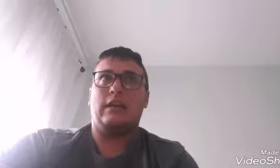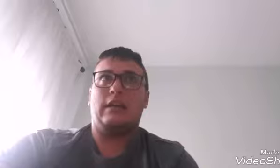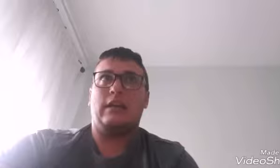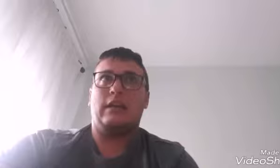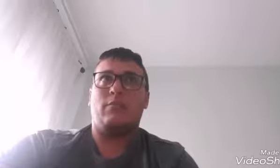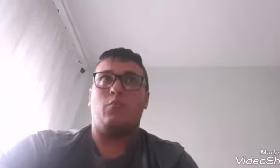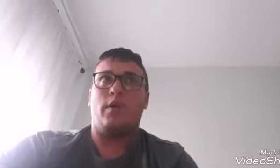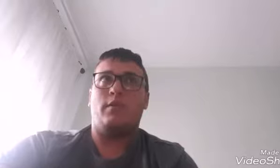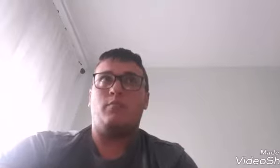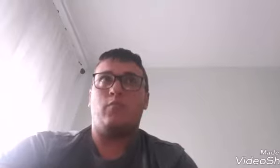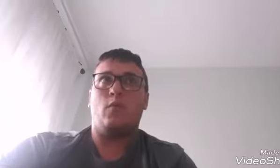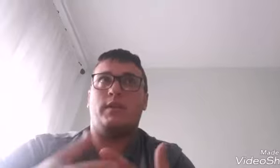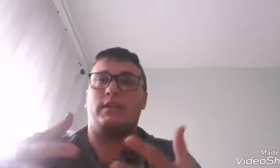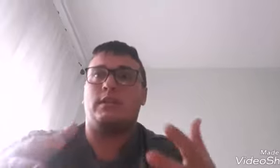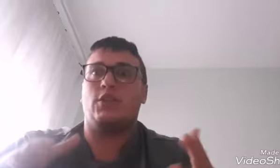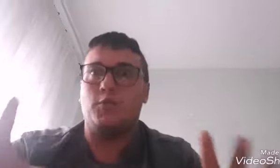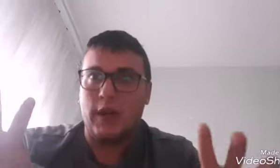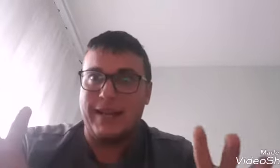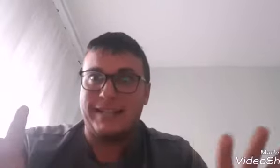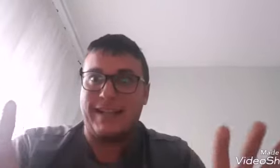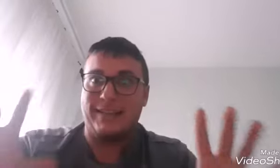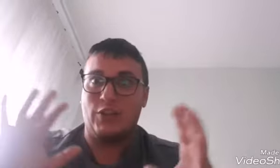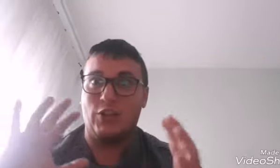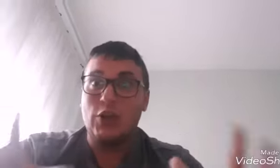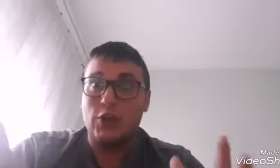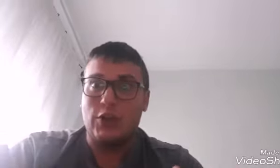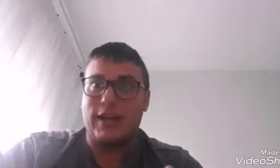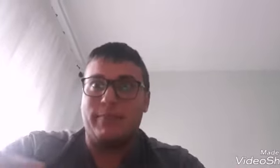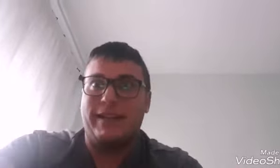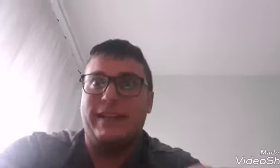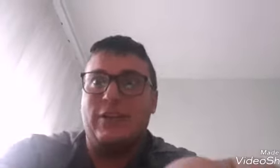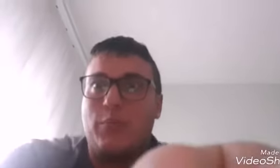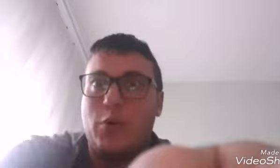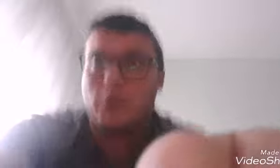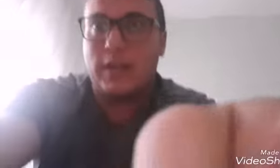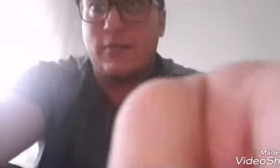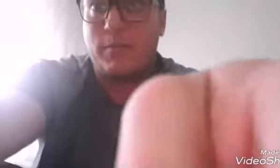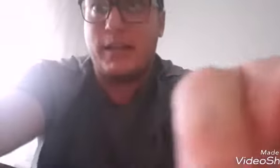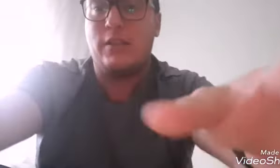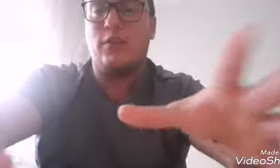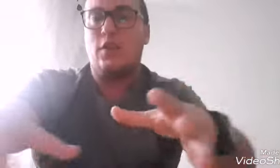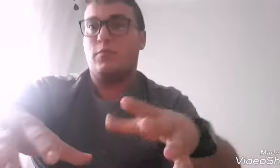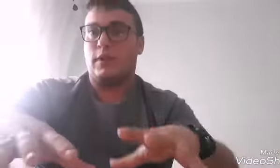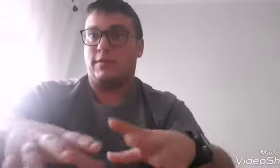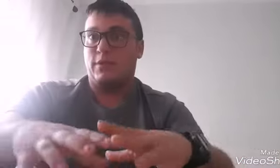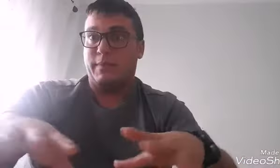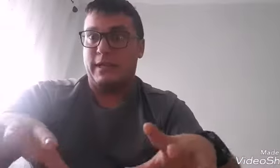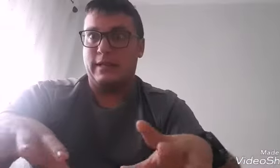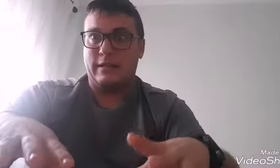Y bueno, pues os voy a ir enseñando todo lo que he aprendido, lo poco que llevo aprendiendo, porque acabo de empezar, nada